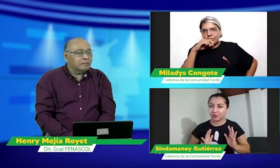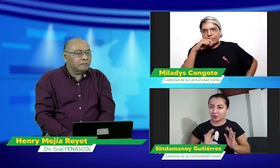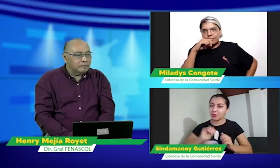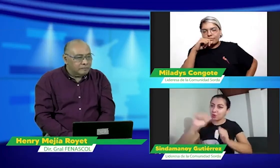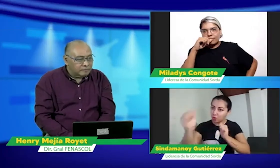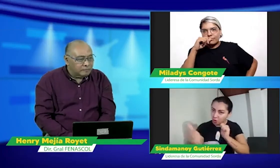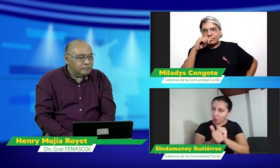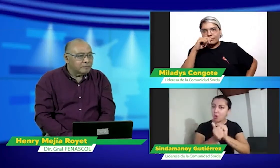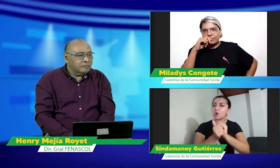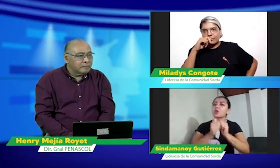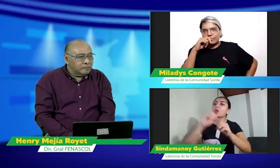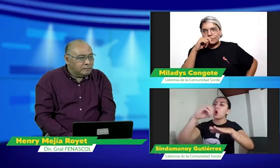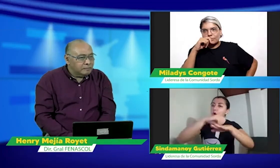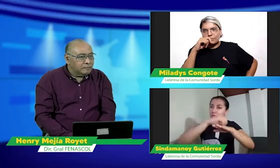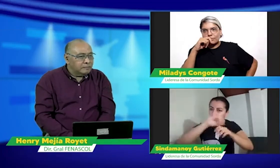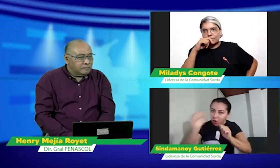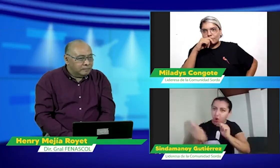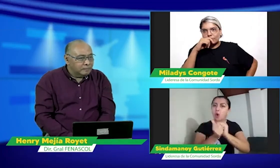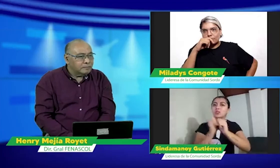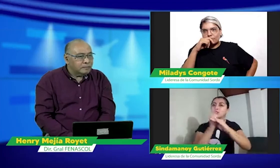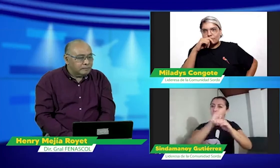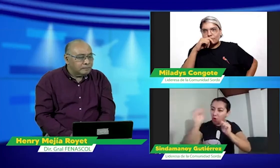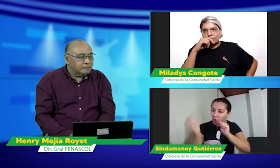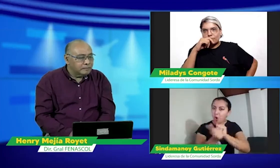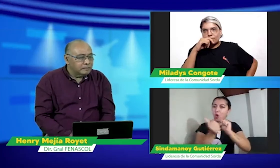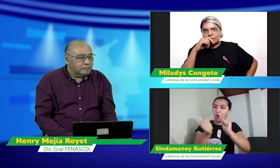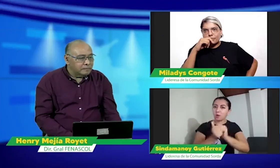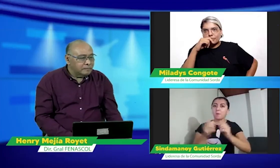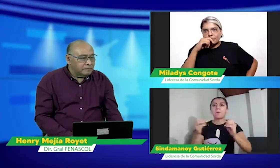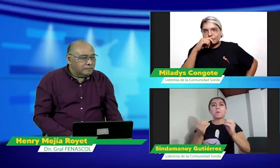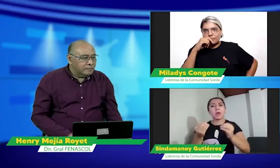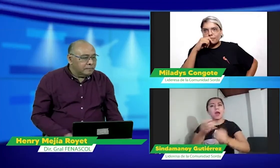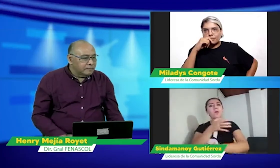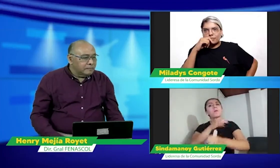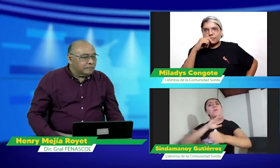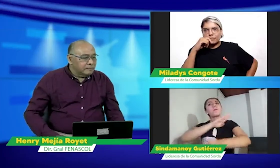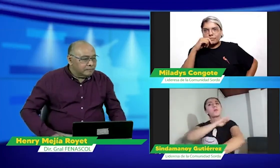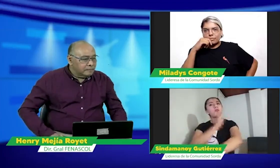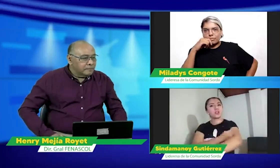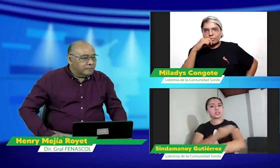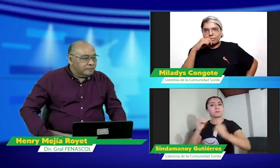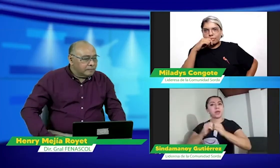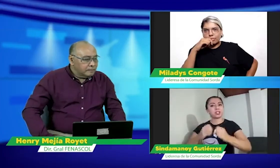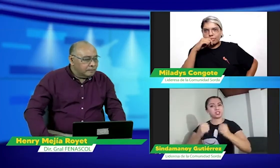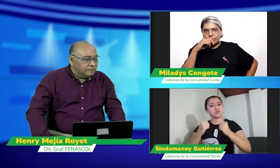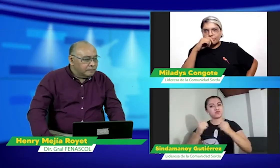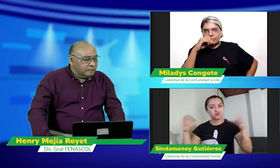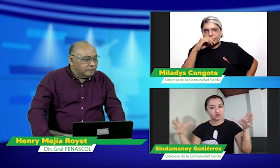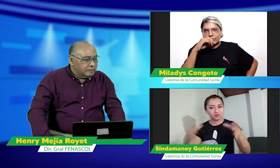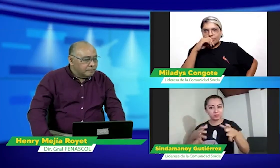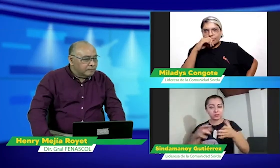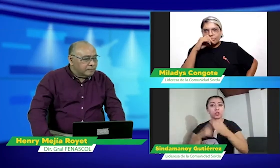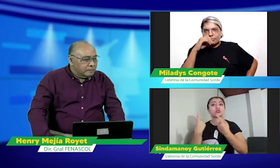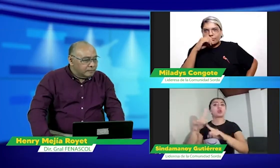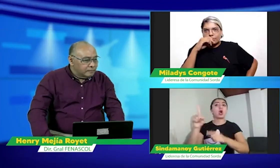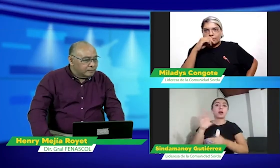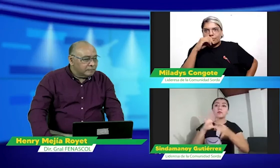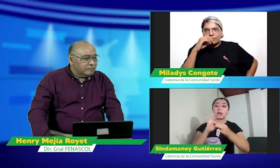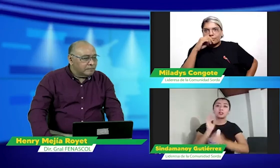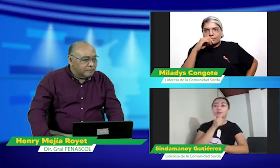esa compañía desde la federación de sordos desde las organizaciones desde las instituciones para poder ir más fuerte estar